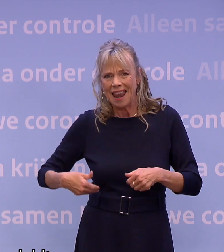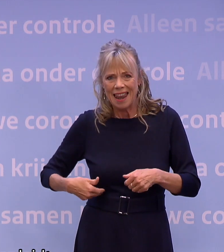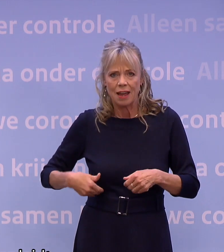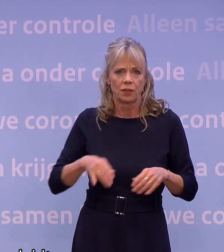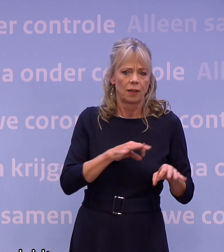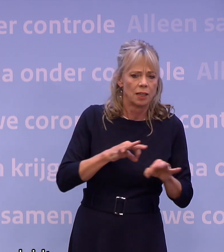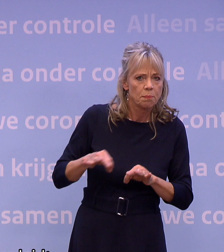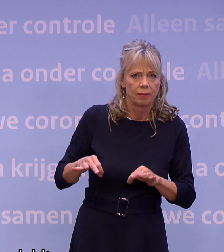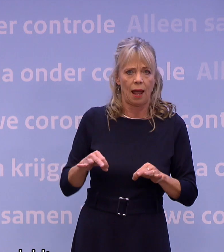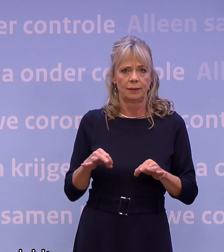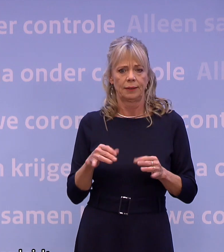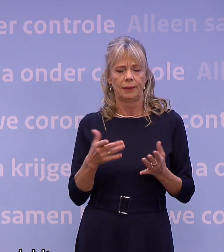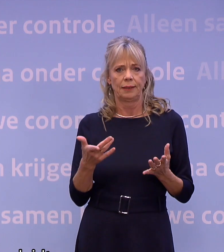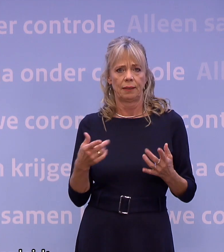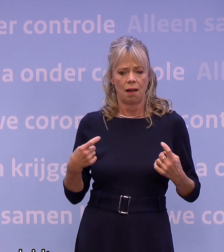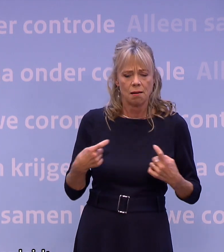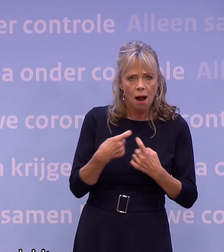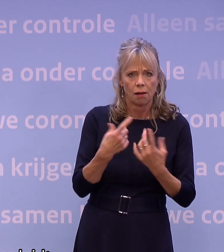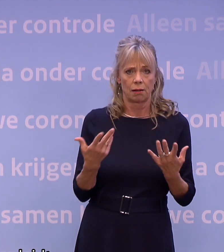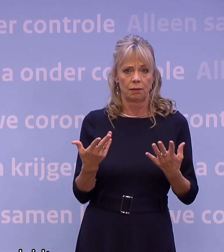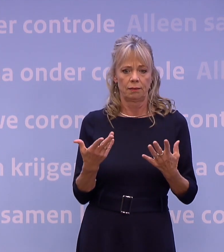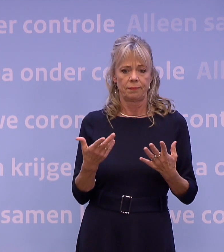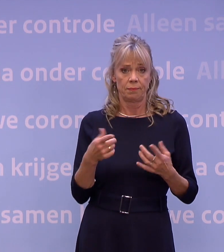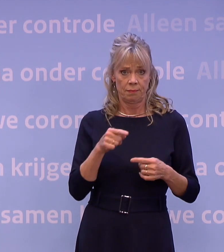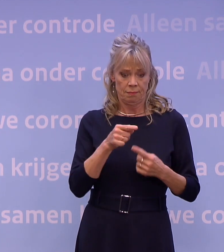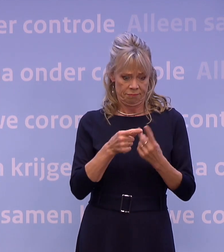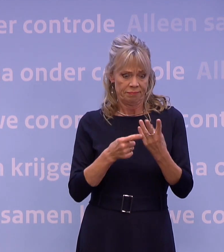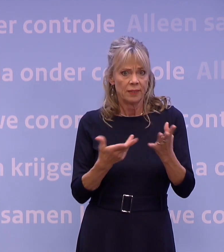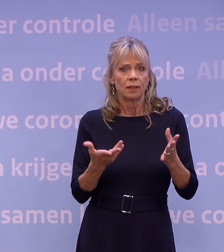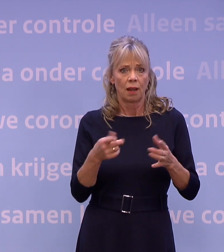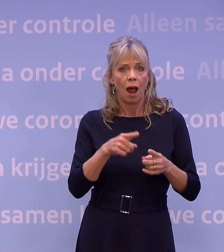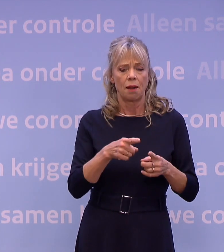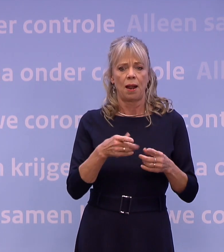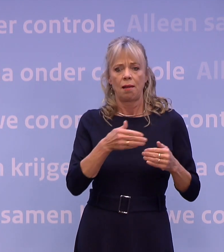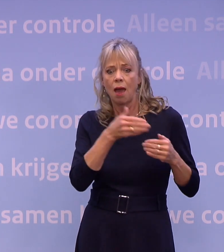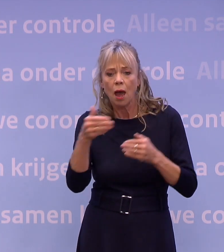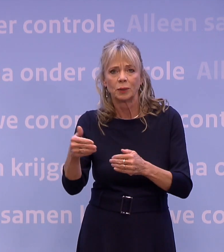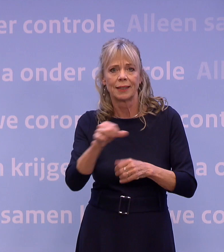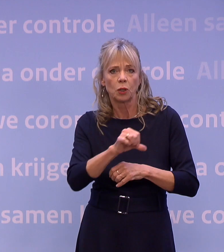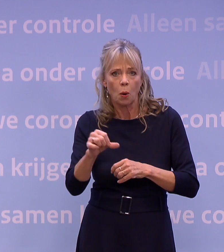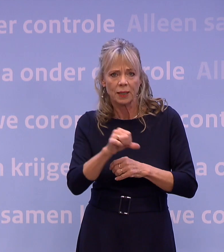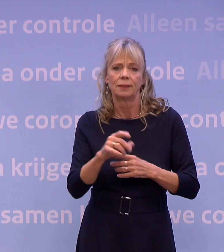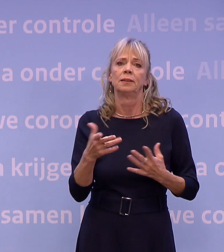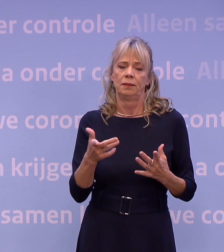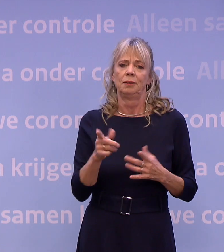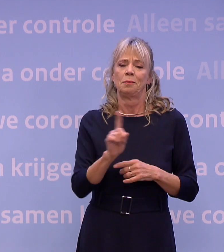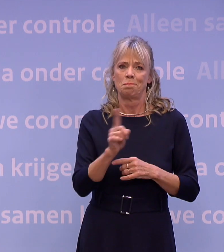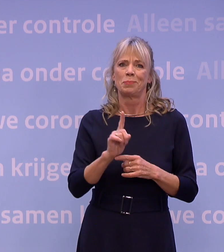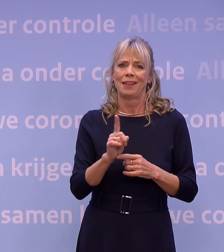uitgestelde zorg leidt tot enorm veel gezondheidsschade, leidt ook tot enorm veel persoonlijk leed.